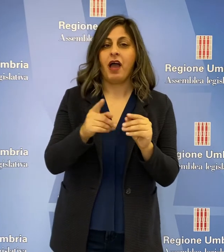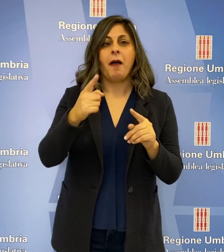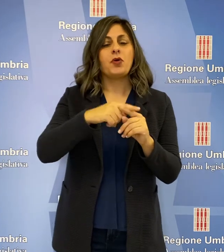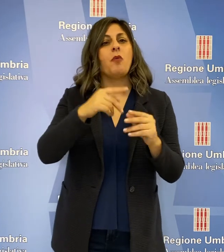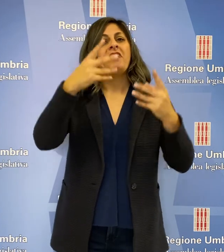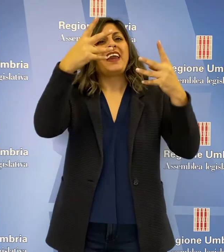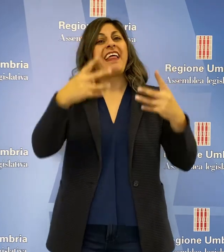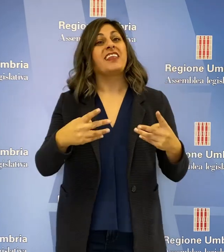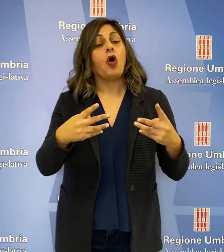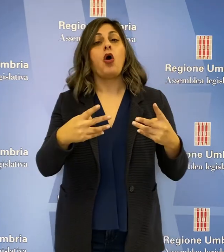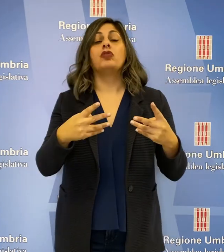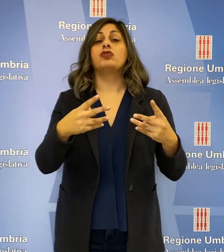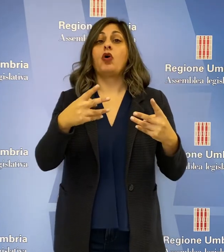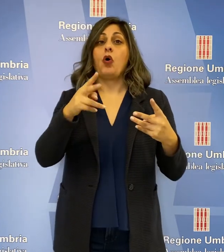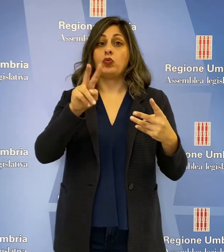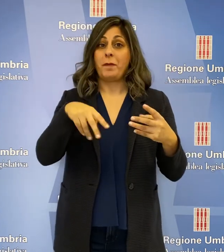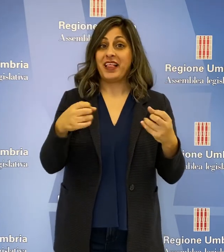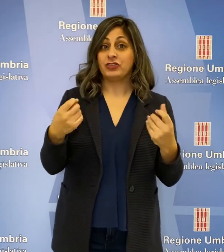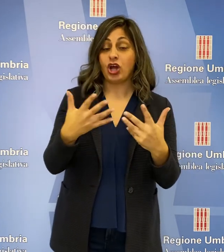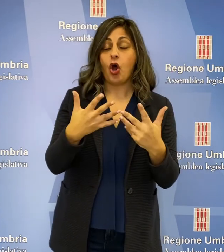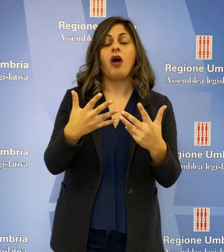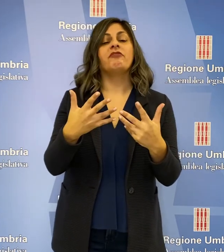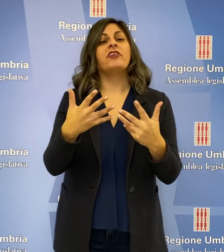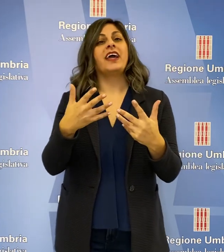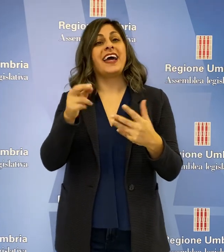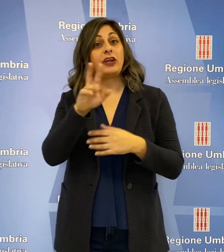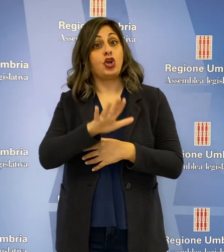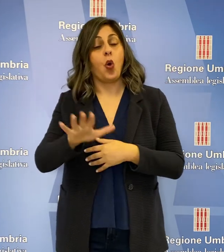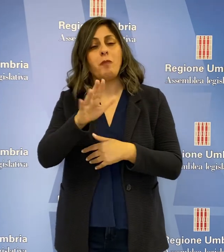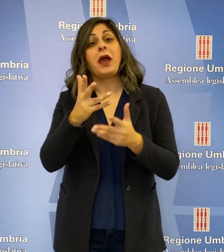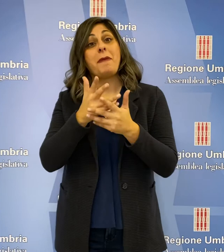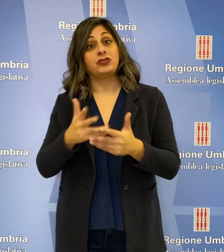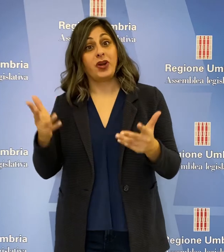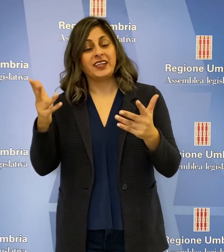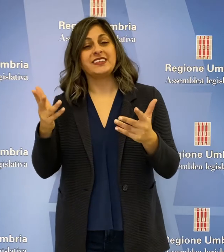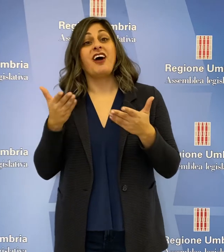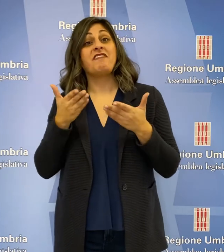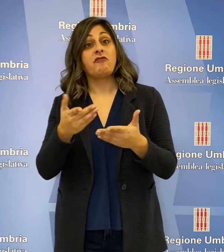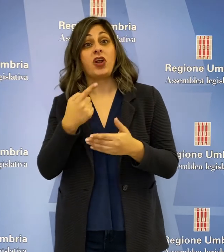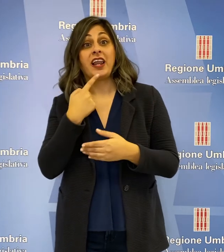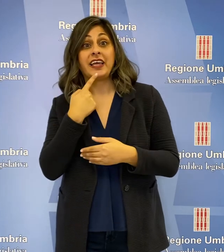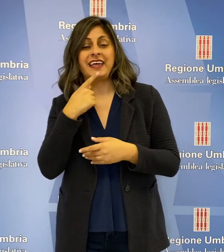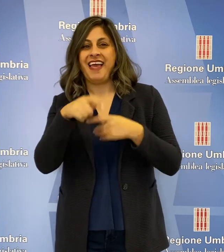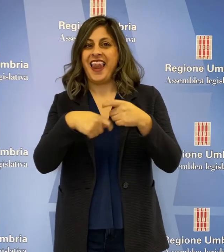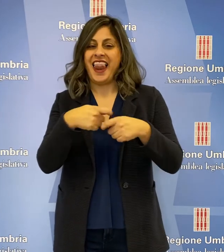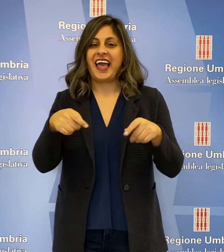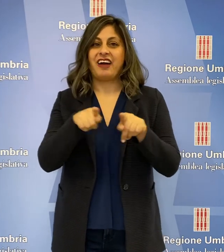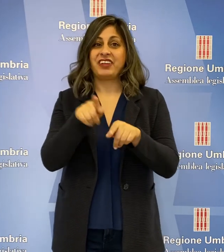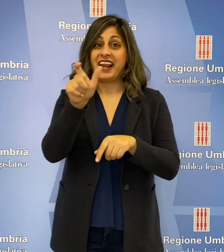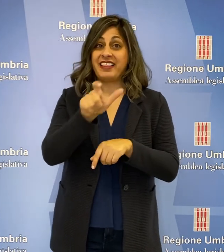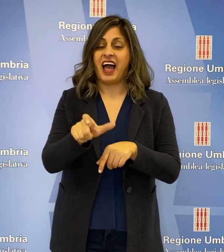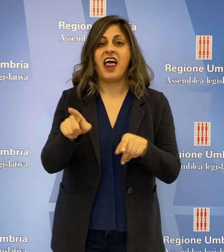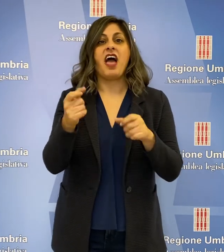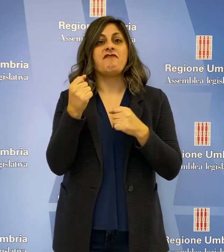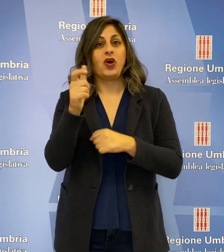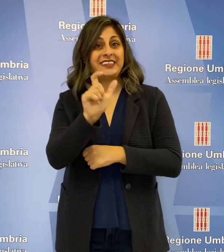e il rendiconto 2019 della Regione Umbria a maggioranza, voti favorevoli di Lega, Fratelli d'Italia,